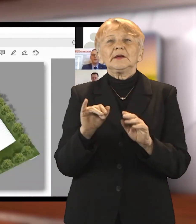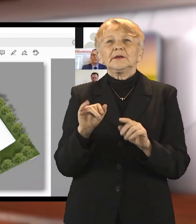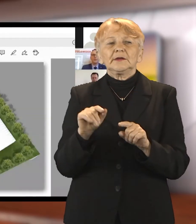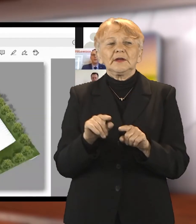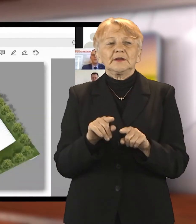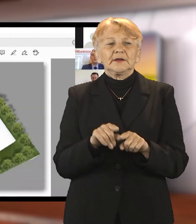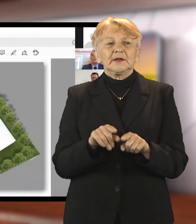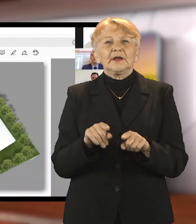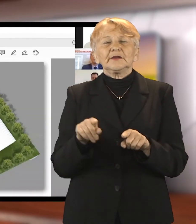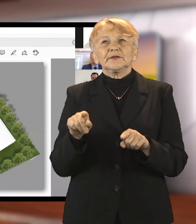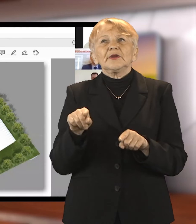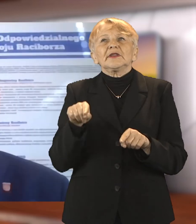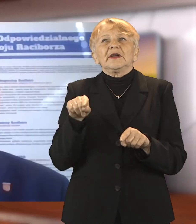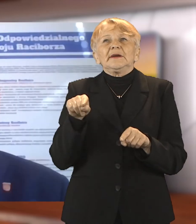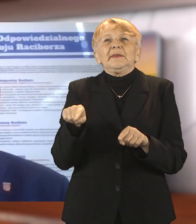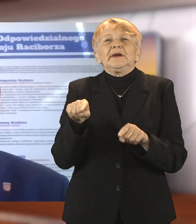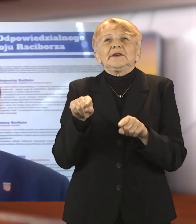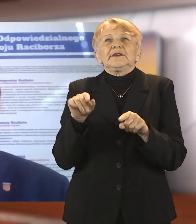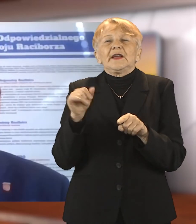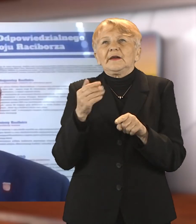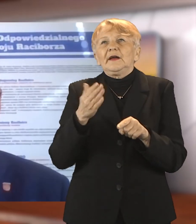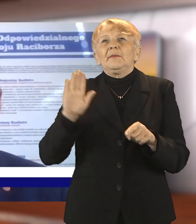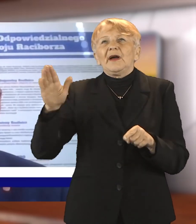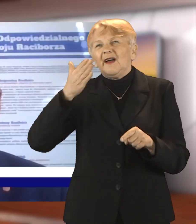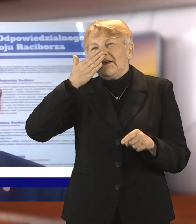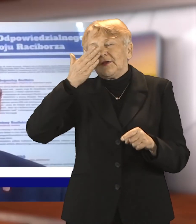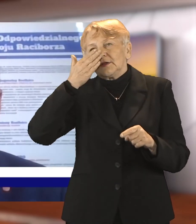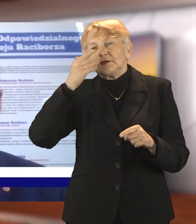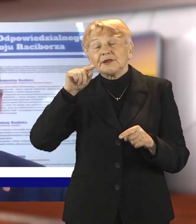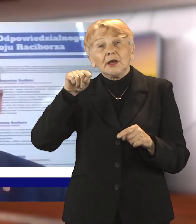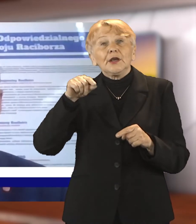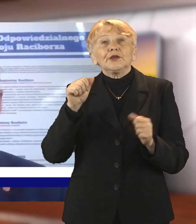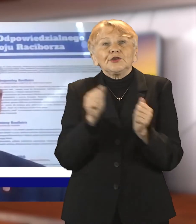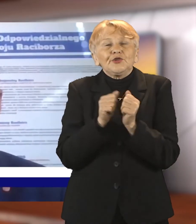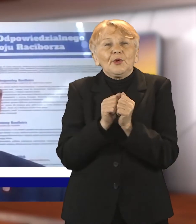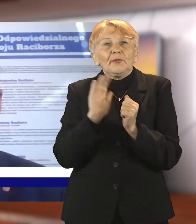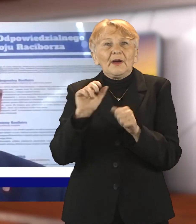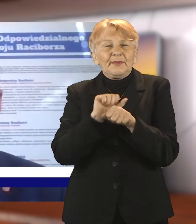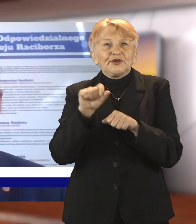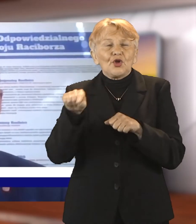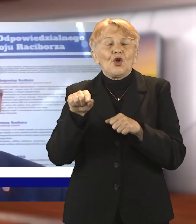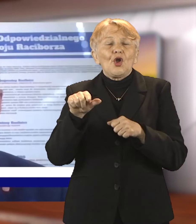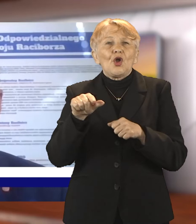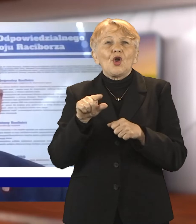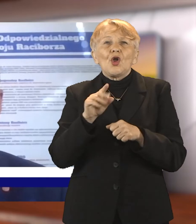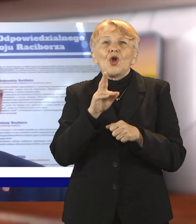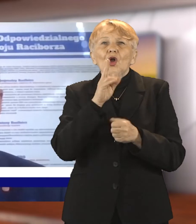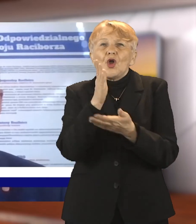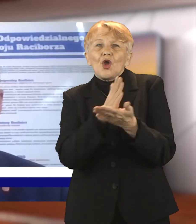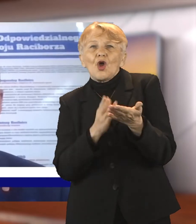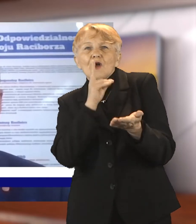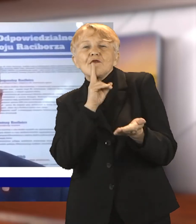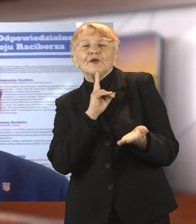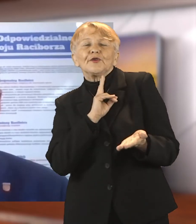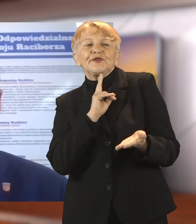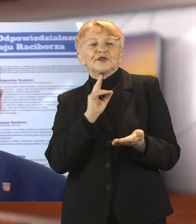powiatu raciborskiego jako lodowisko. Reasumując, projekt daje szerokie możliwości aktywizacji i integracji społecznej i różnych grup